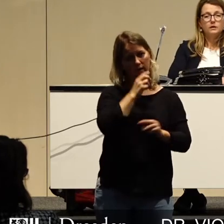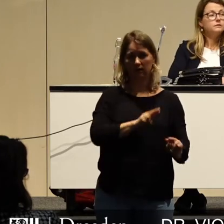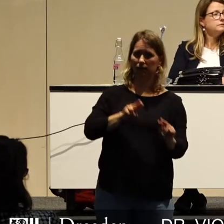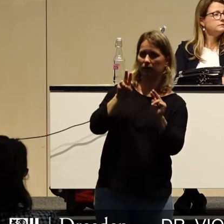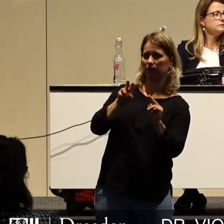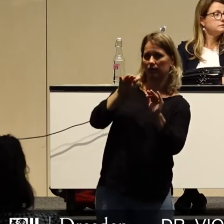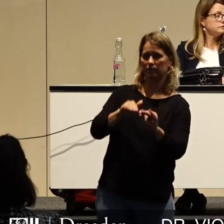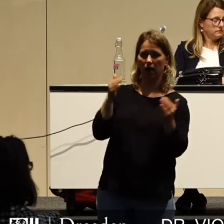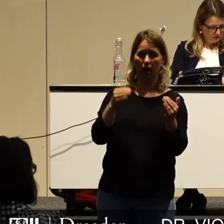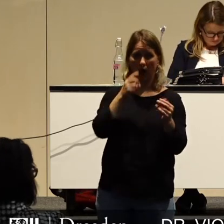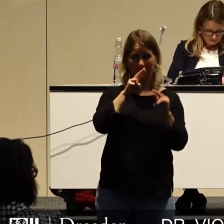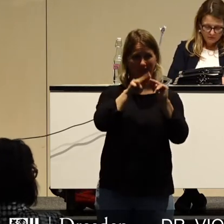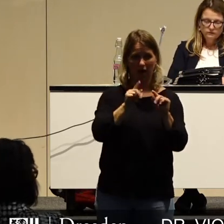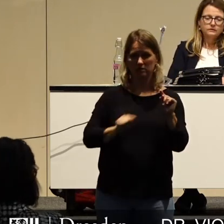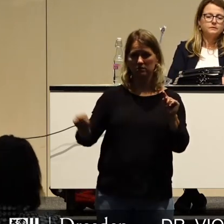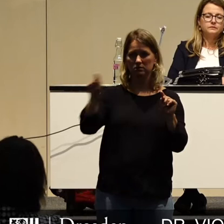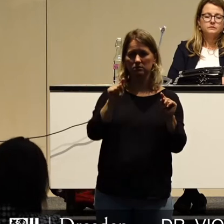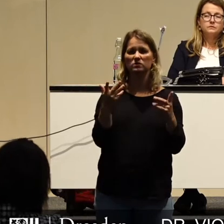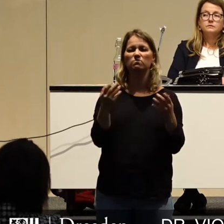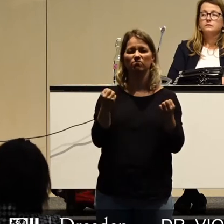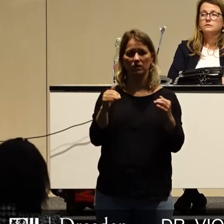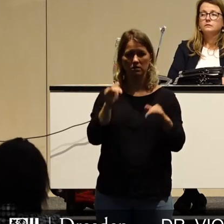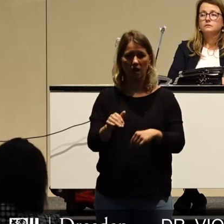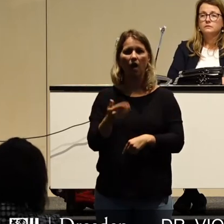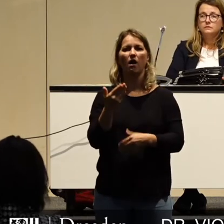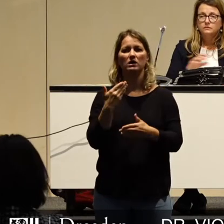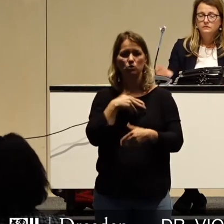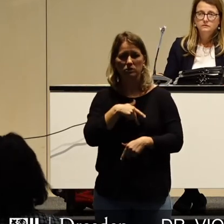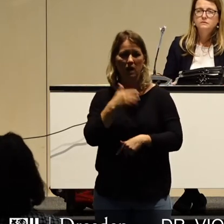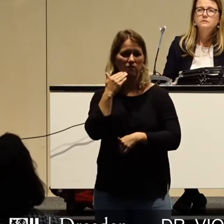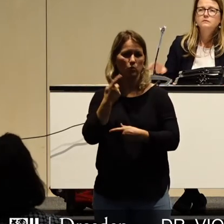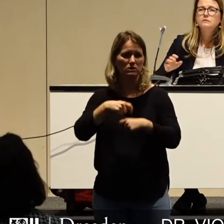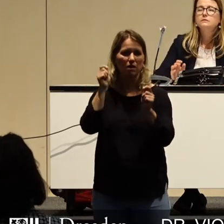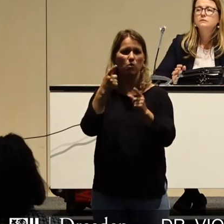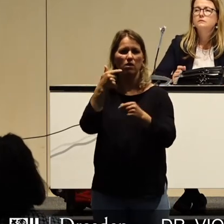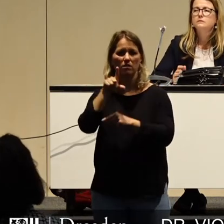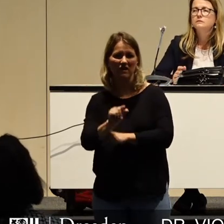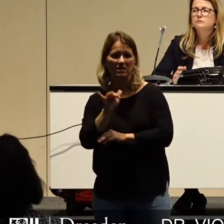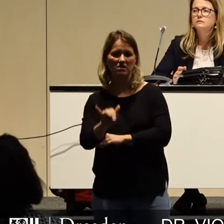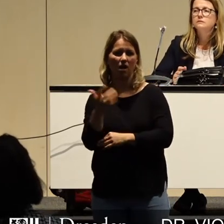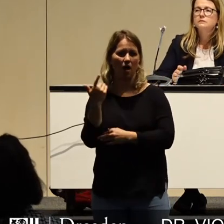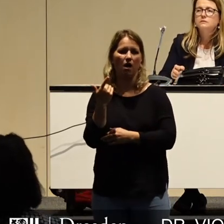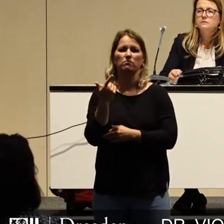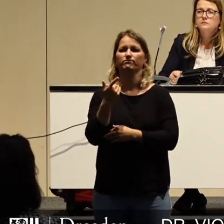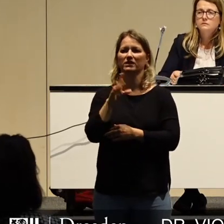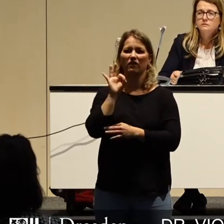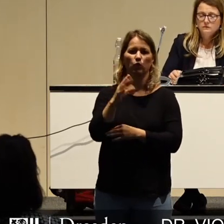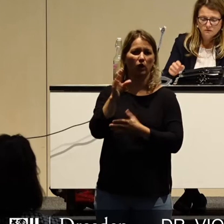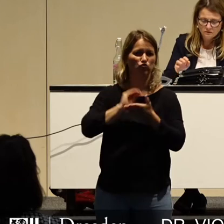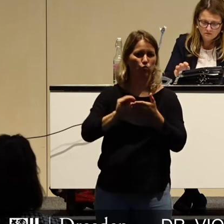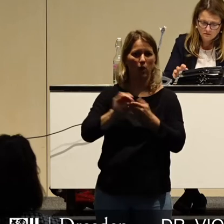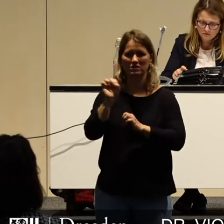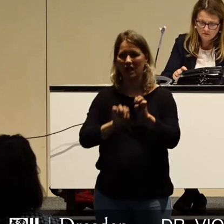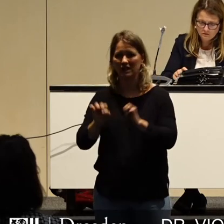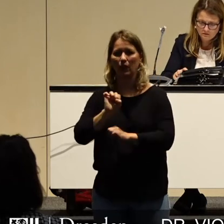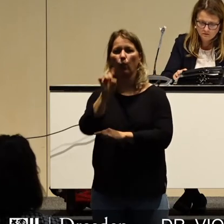dafür aber die übrige Bevölkerung dazu verdammt, Einschnitte beim sozialen Wohnungsbau der WID bezüglich der Sanierung von Schulen und in